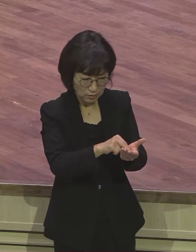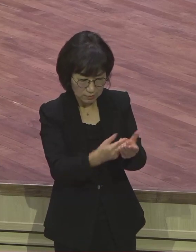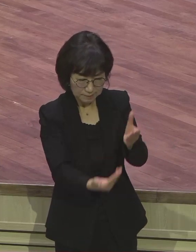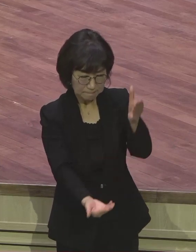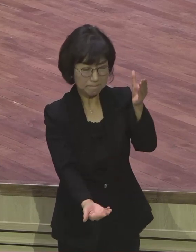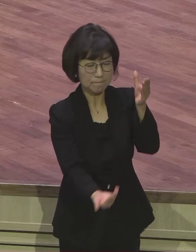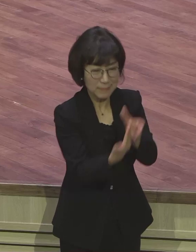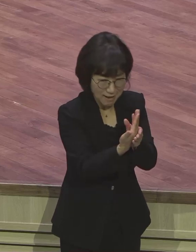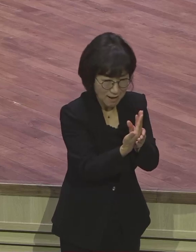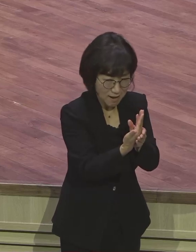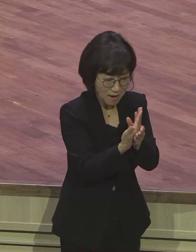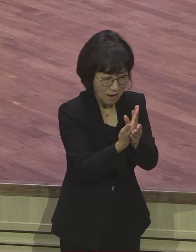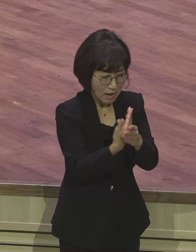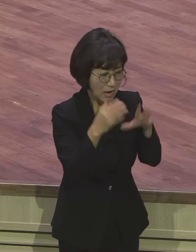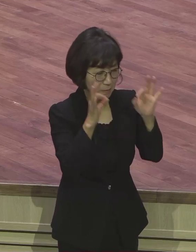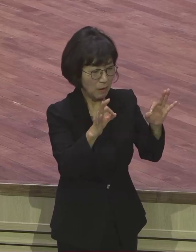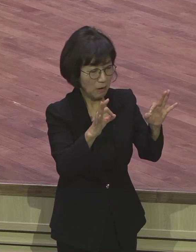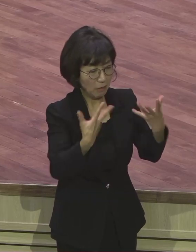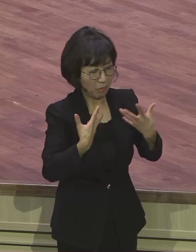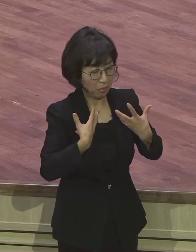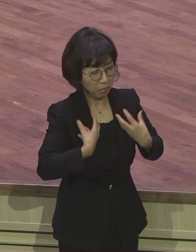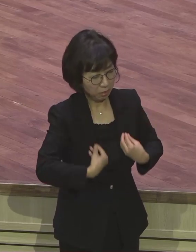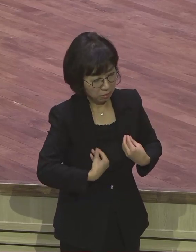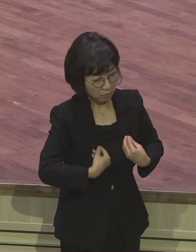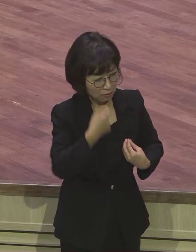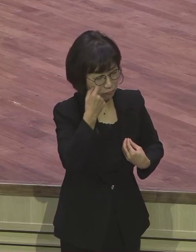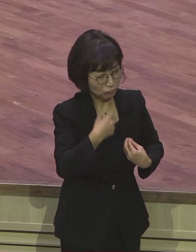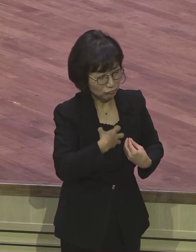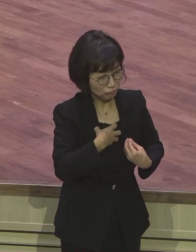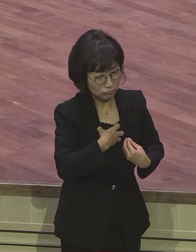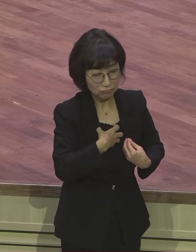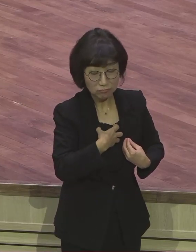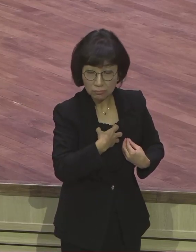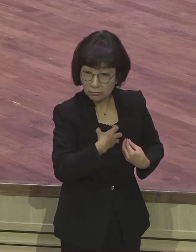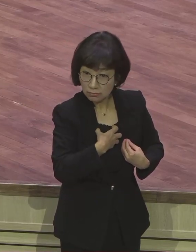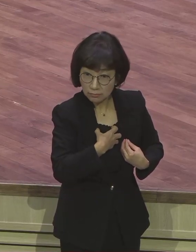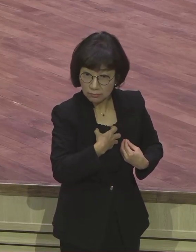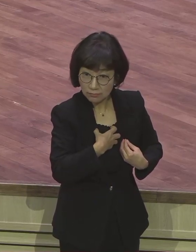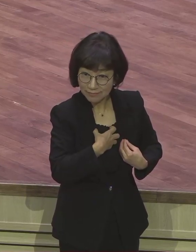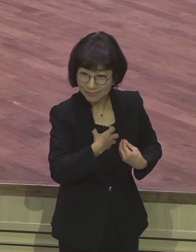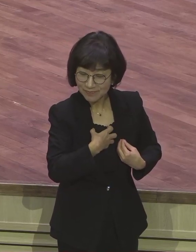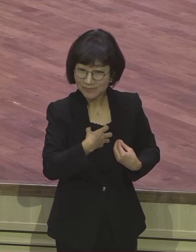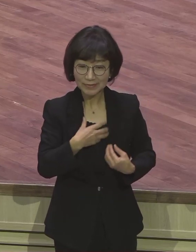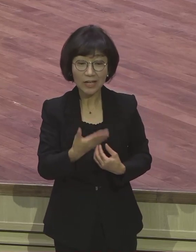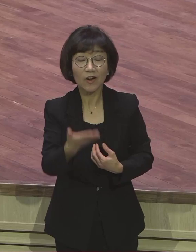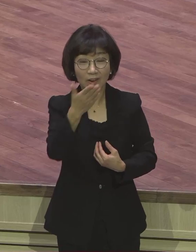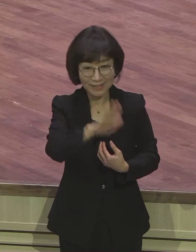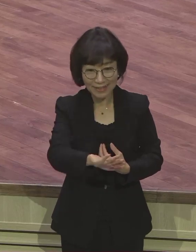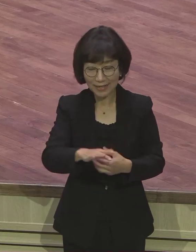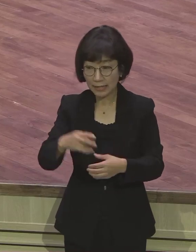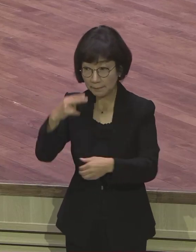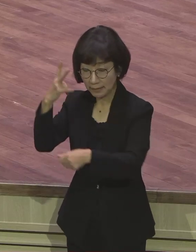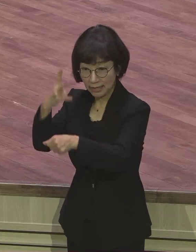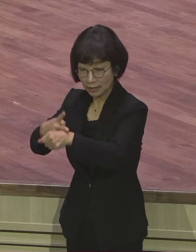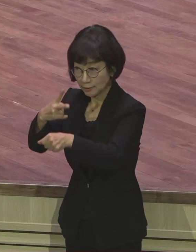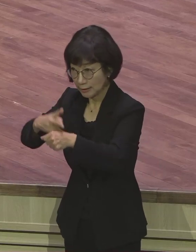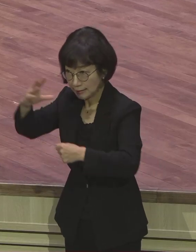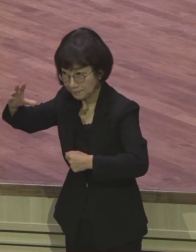그 쳐다보고 있으면 늘 슬퍼야 돼요. 늘 어두워야 돼요. 바울처럼 복음 전파의 기회로